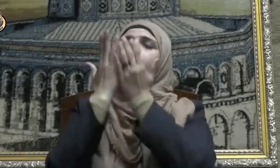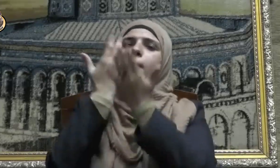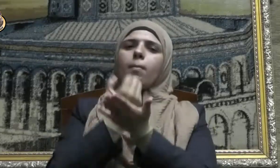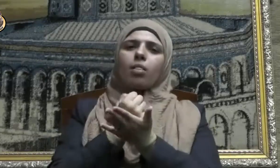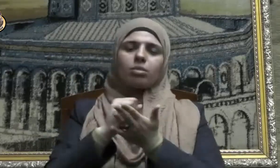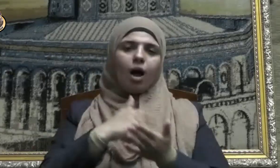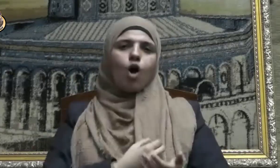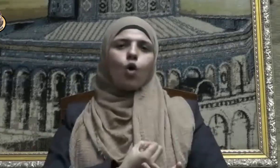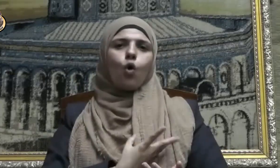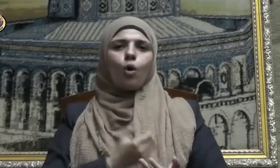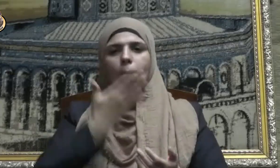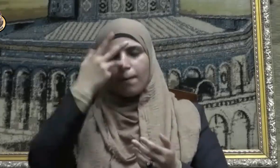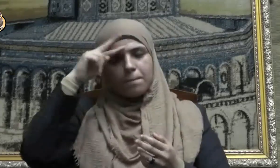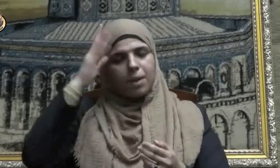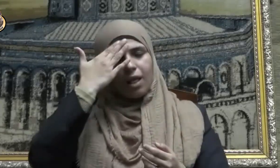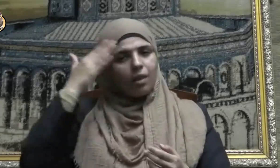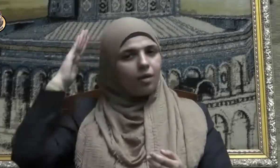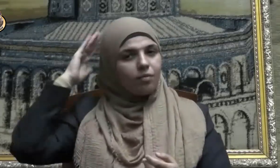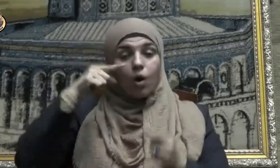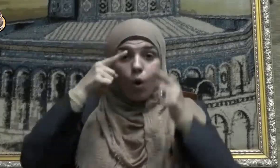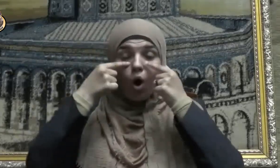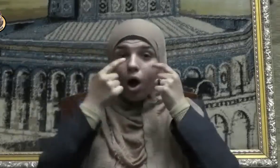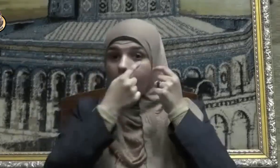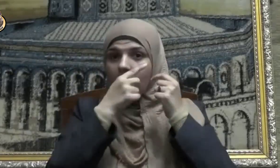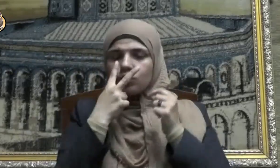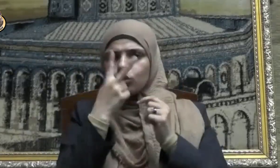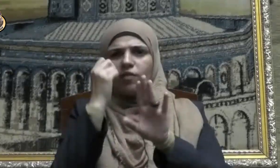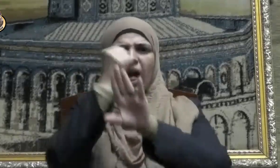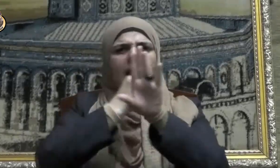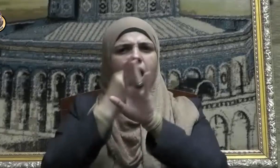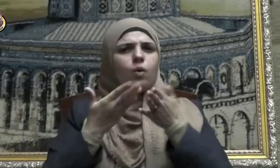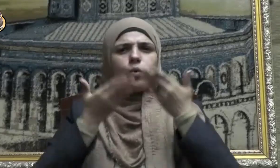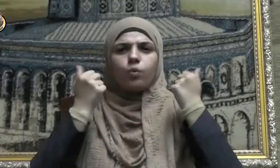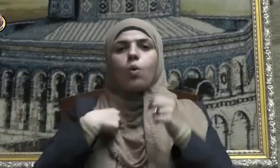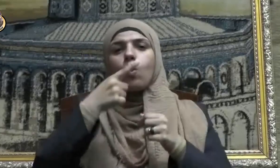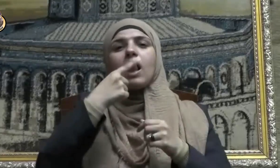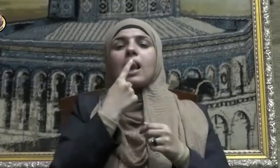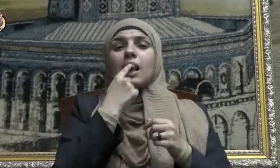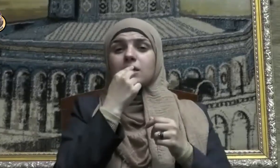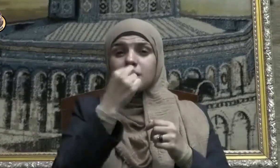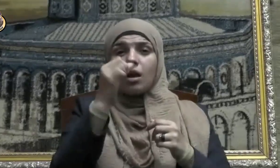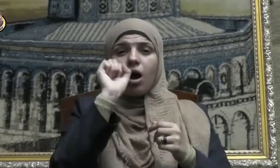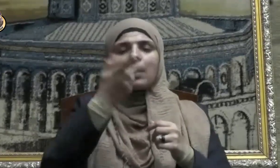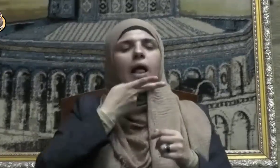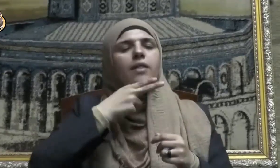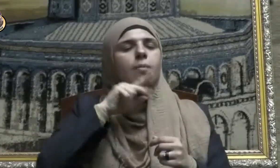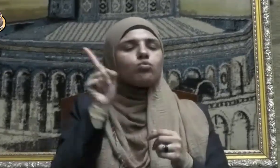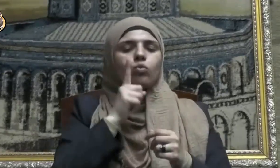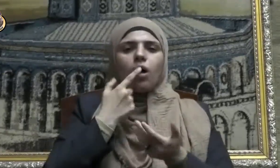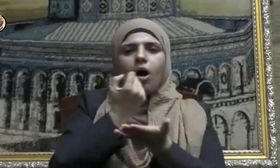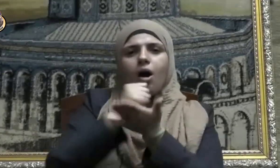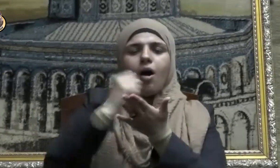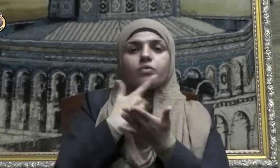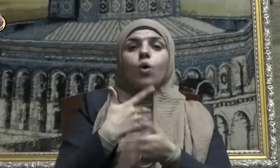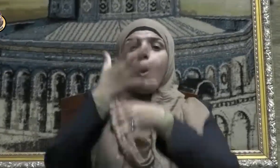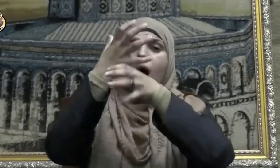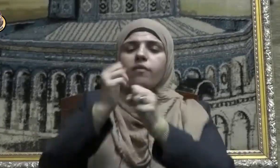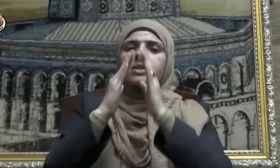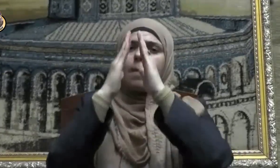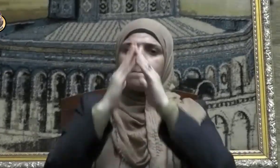من النفاق وأعيننا من الخيانة وألسنتنا من الكذب واحفظ مصر وأهلها